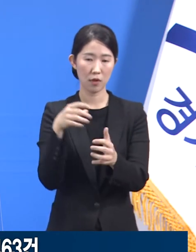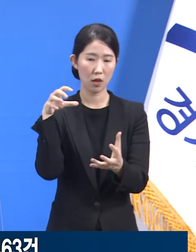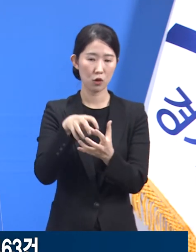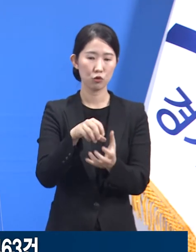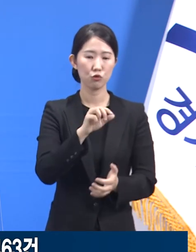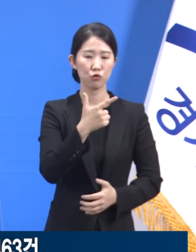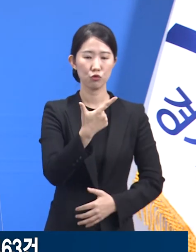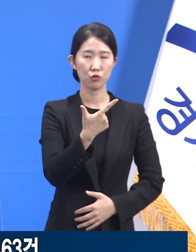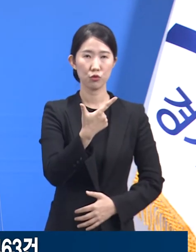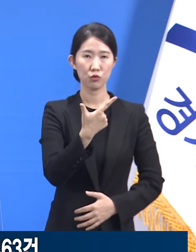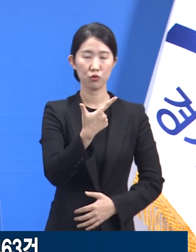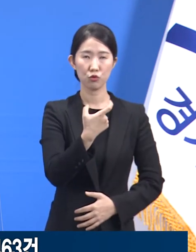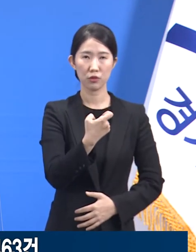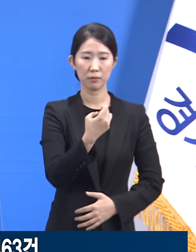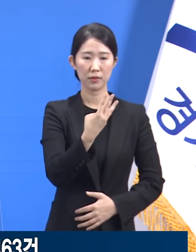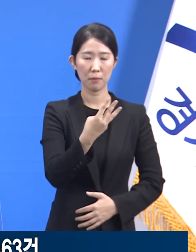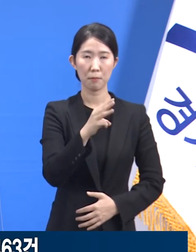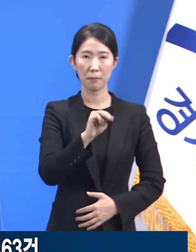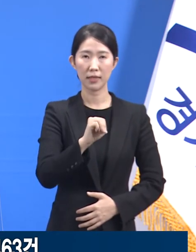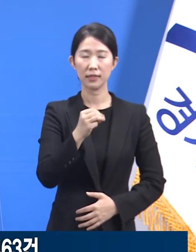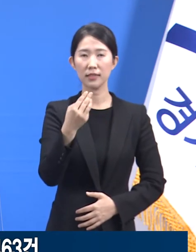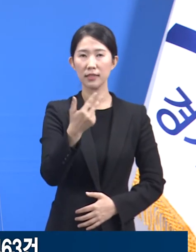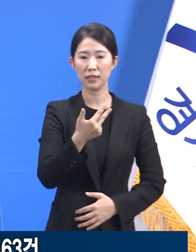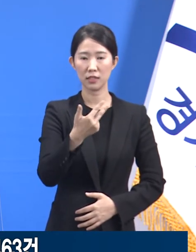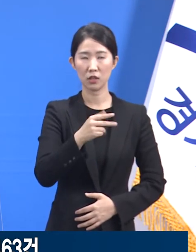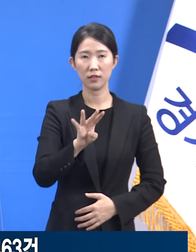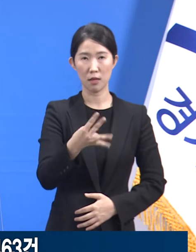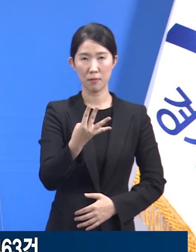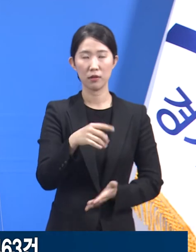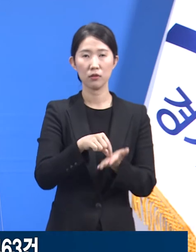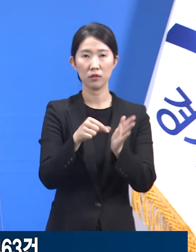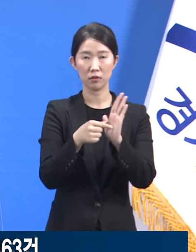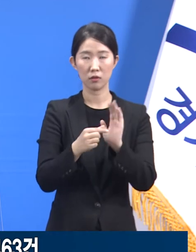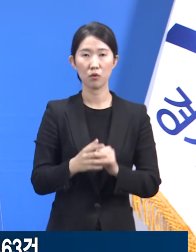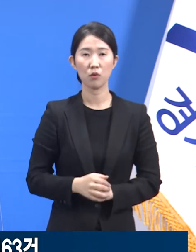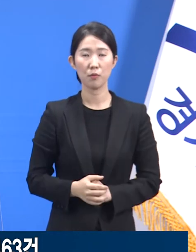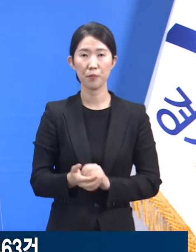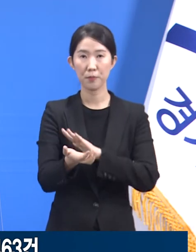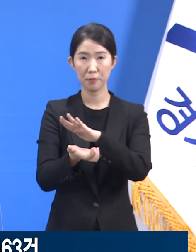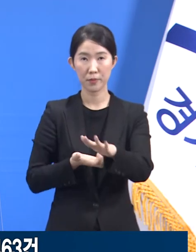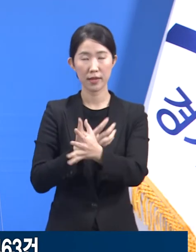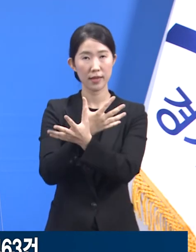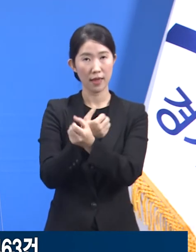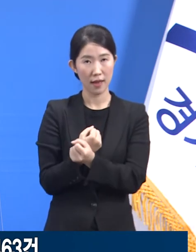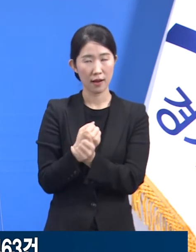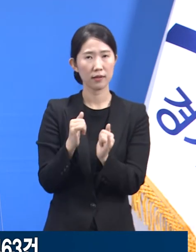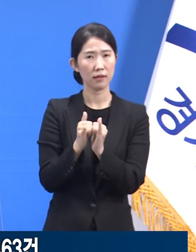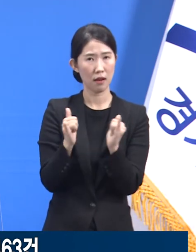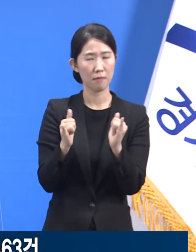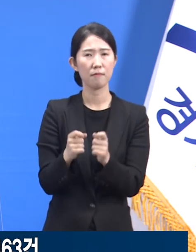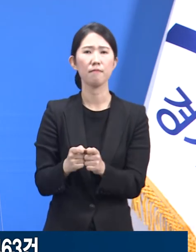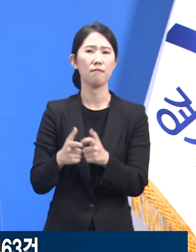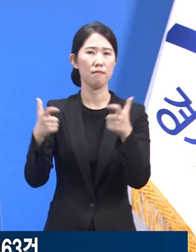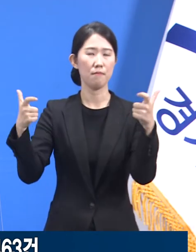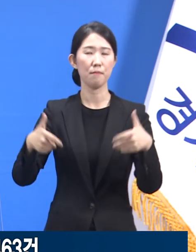,463건입니다. 백신 예방접종 사전 예약 대상자가 늘어남에 따라